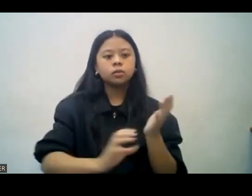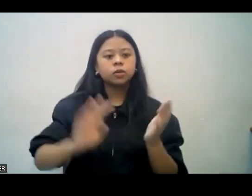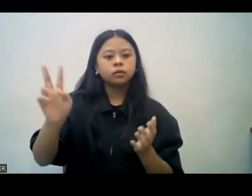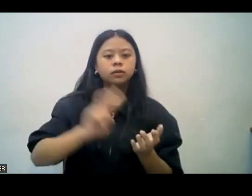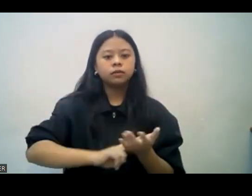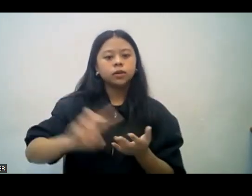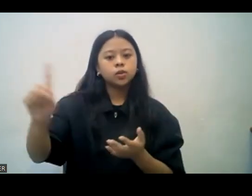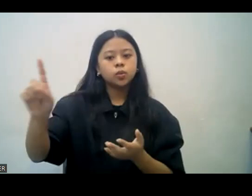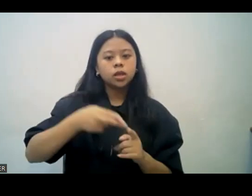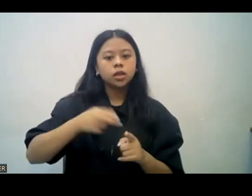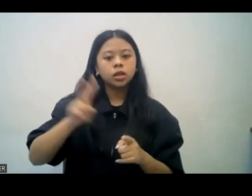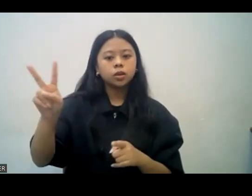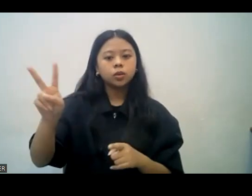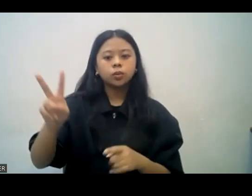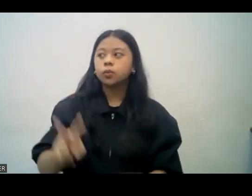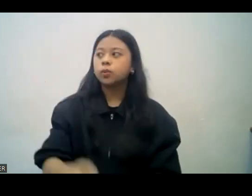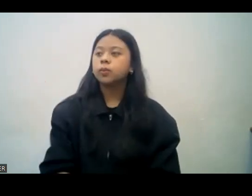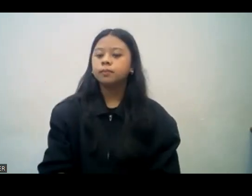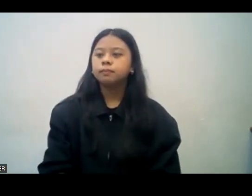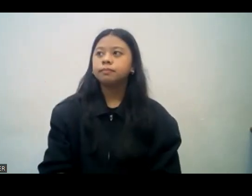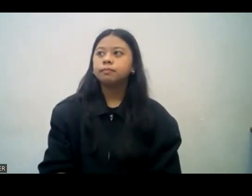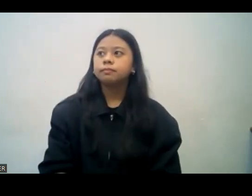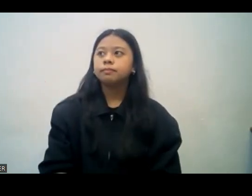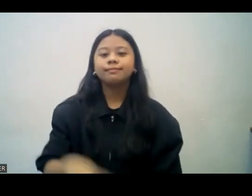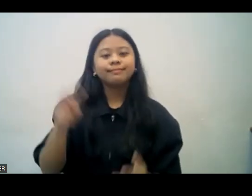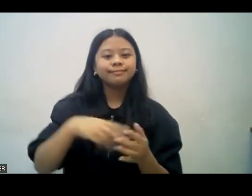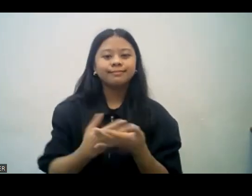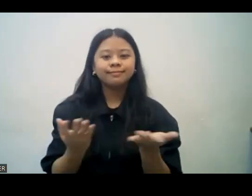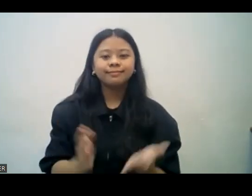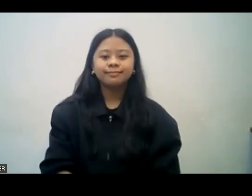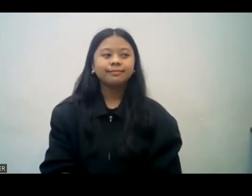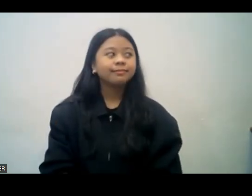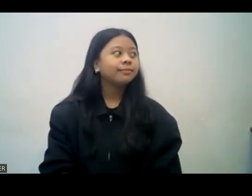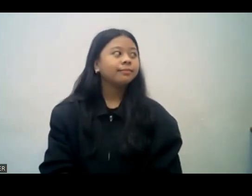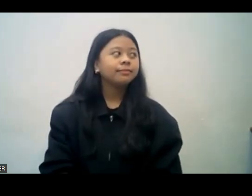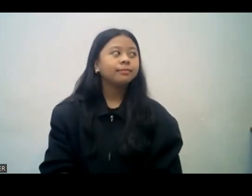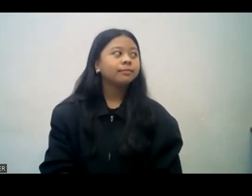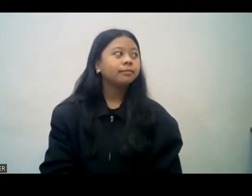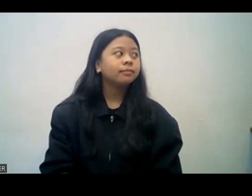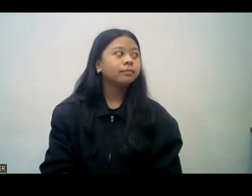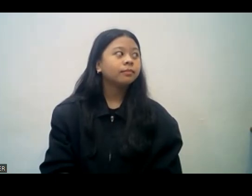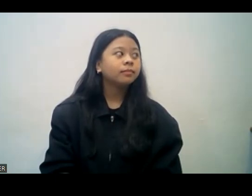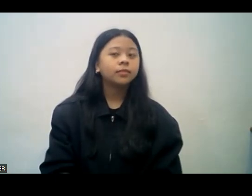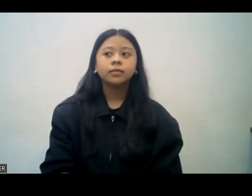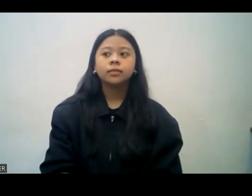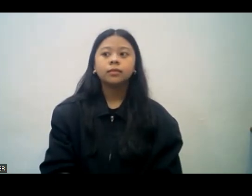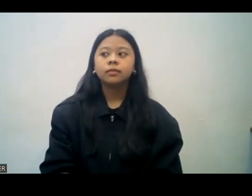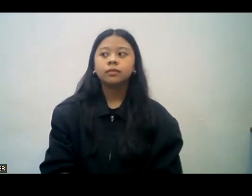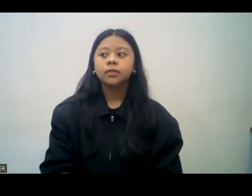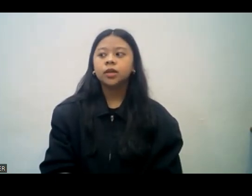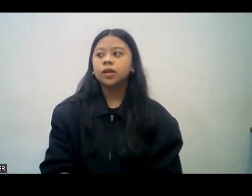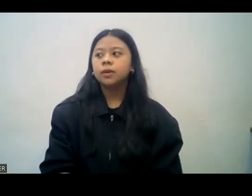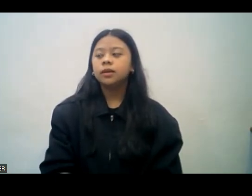po natin ng sabay-sabay. 3, 2, 1. Sa harapan ng Diyos at ni Kristo Jesus na siyang hahatol sa mga buhay at sa mga patay